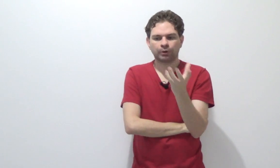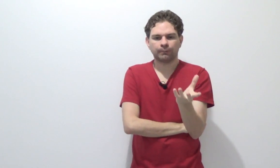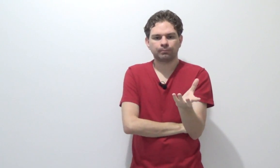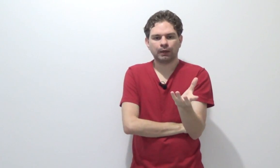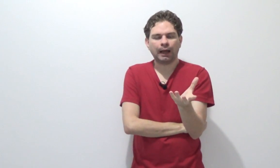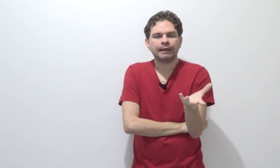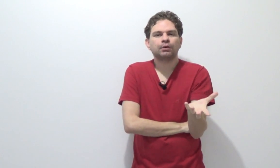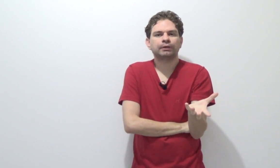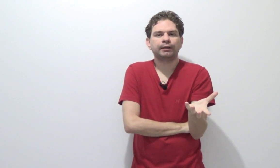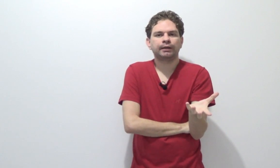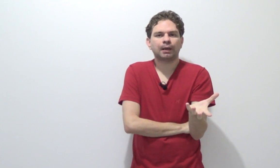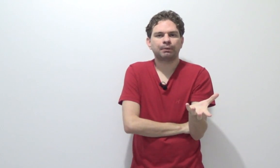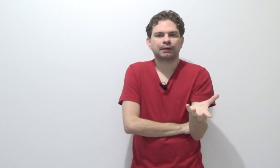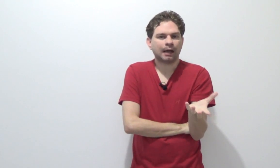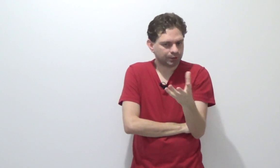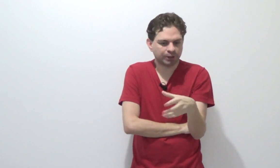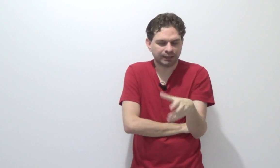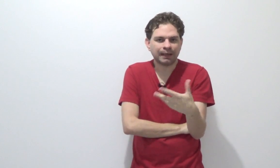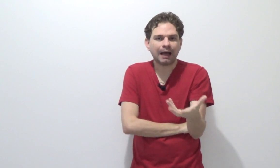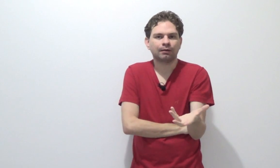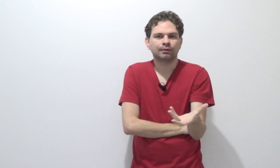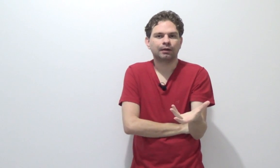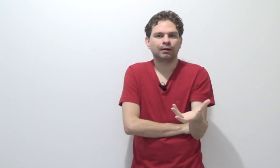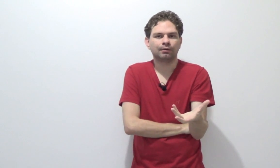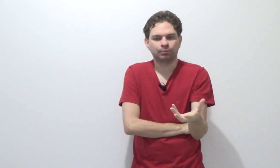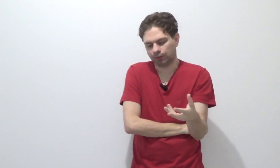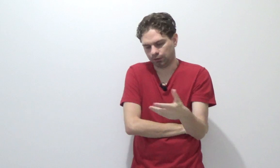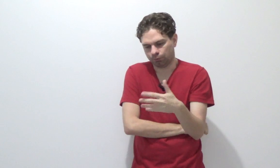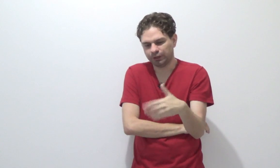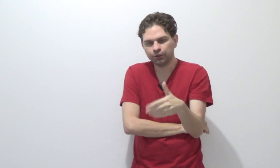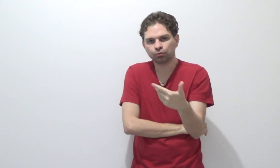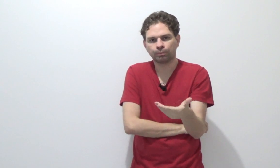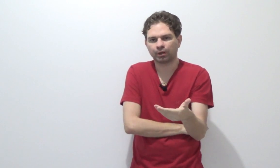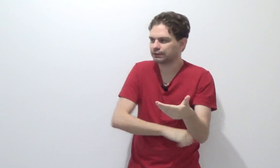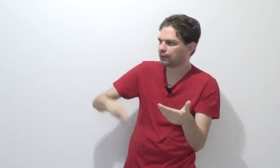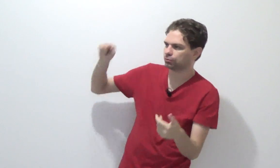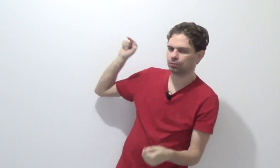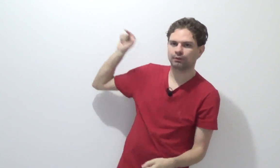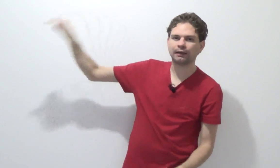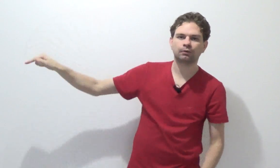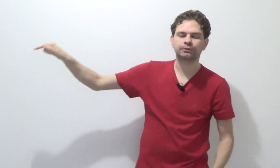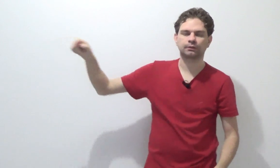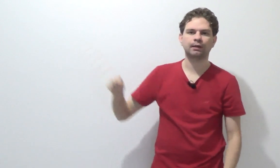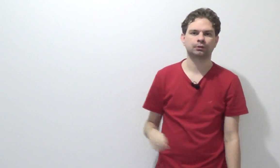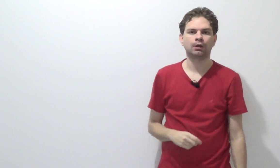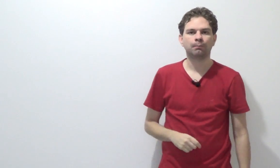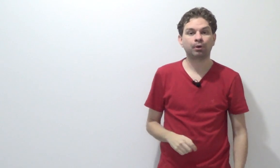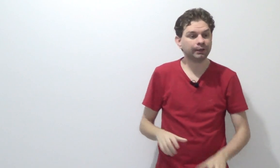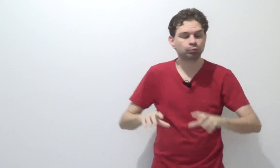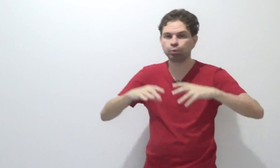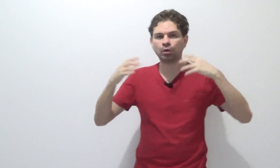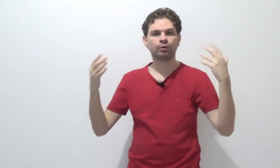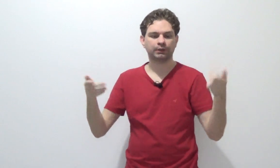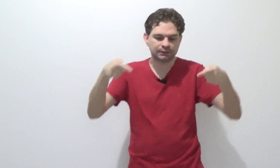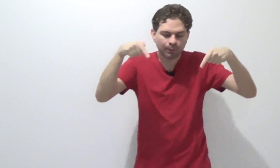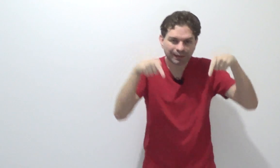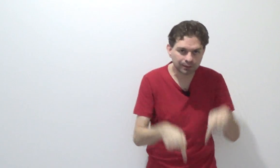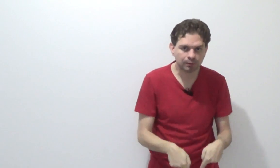Porque aí eu teria que aplicar, que criar o início do processo, lá na outra cidade. Porém, tudo aconteceu aqui.